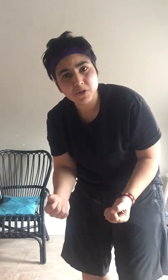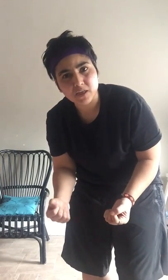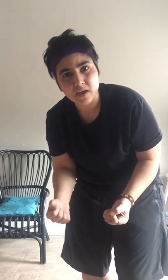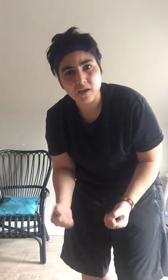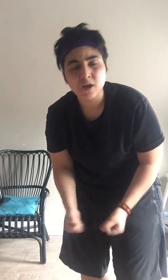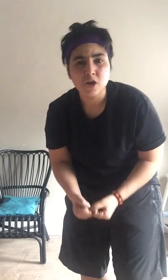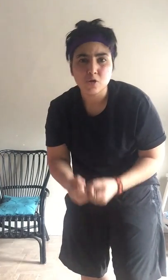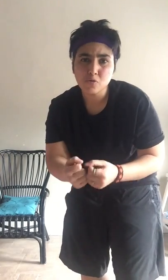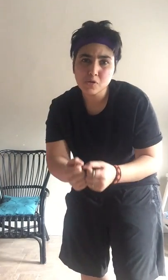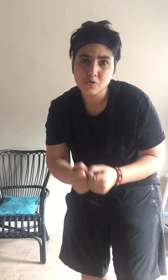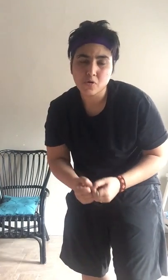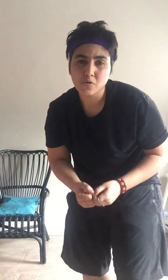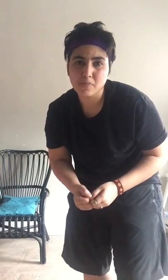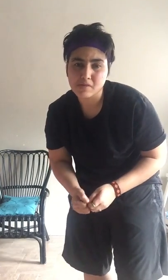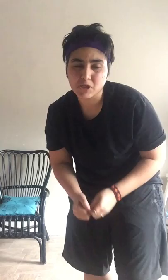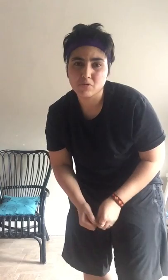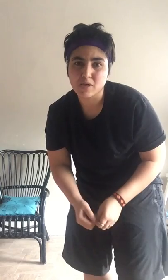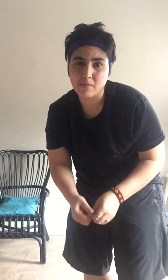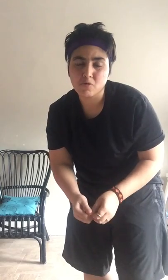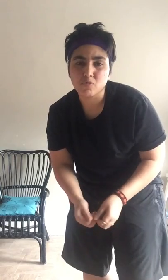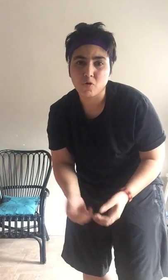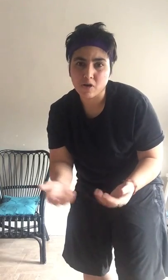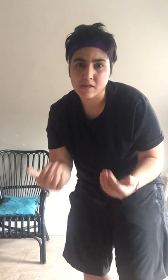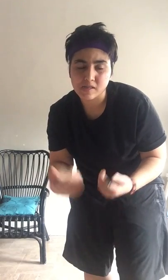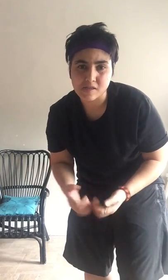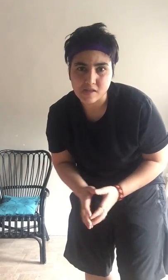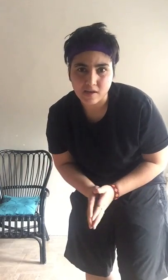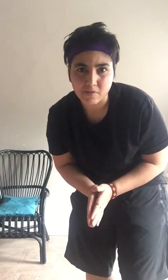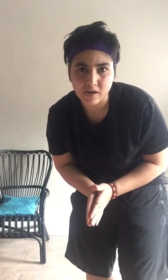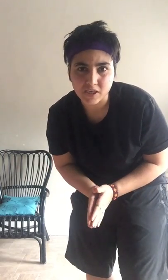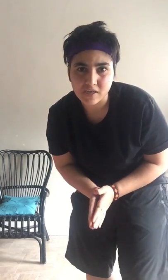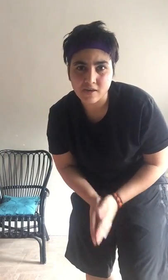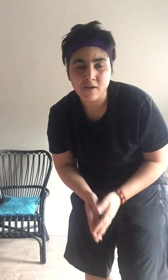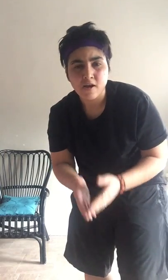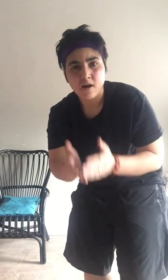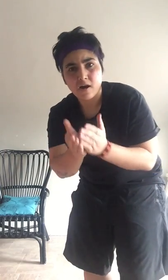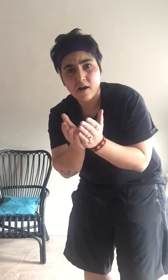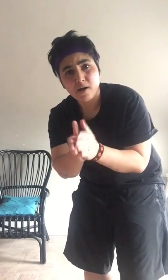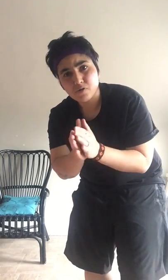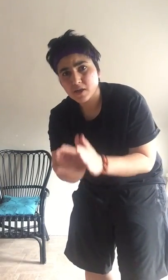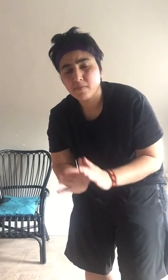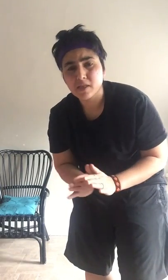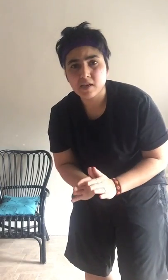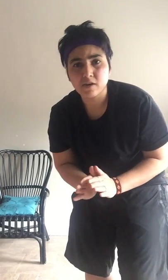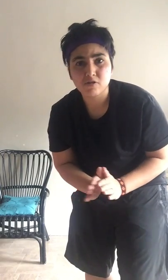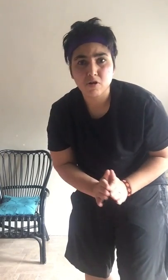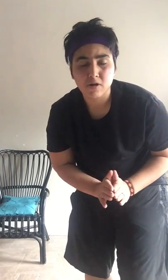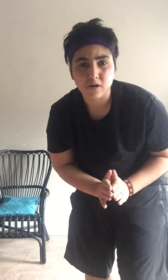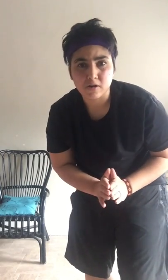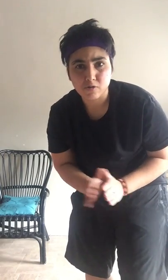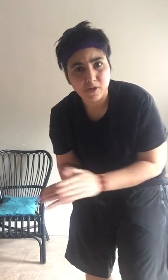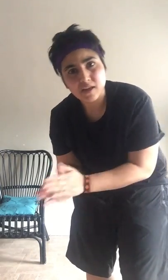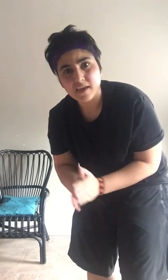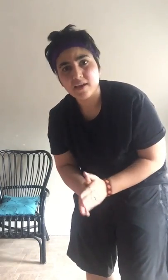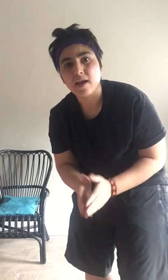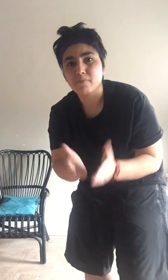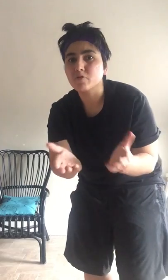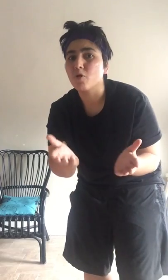जाता है तो उसको मैं समझते हूं कि हम लोगों को आइल सब्सक्राइब करना चाहिए उसकी बेहतरी रद बदल यह है कि आप लोग